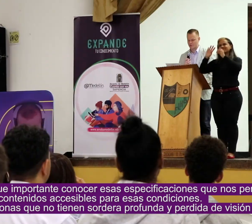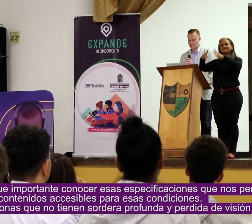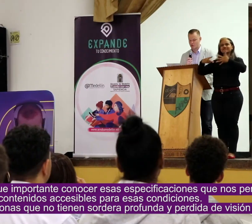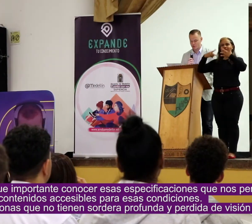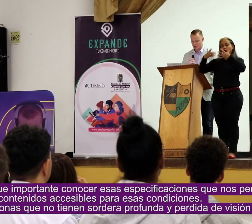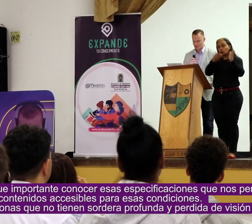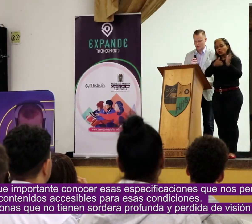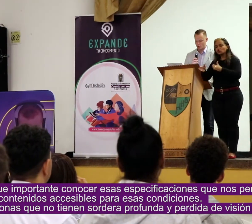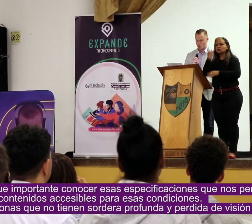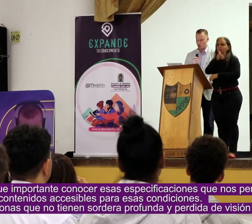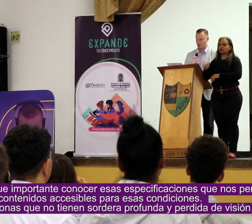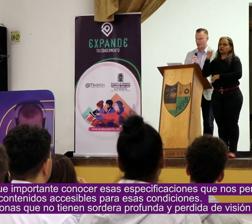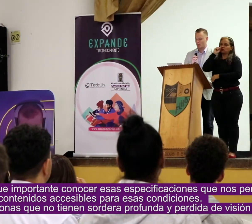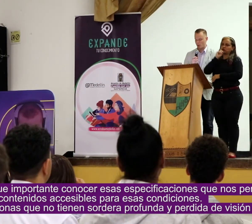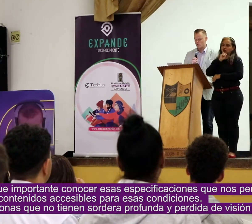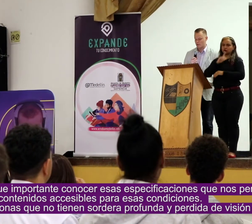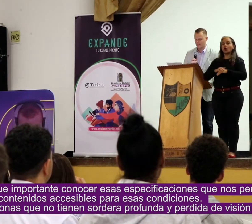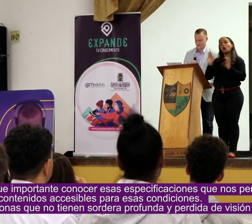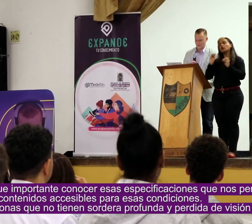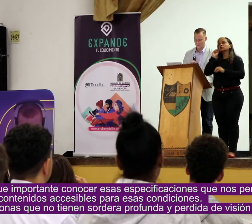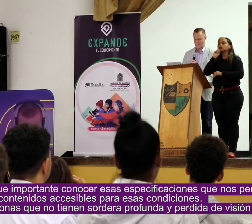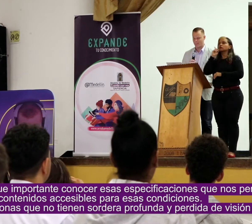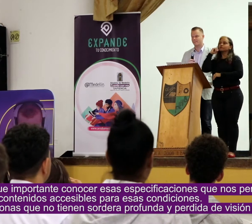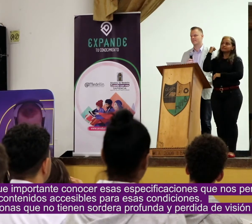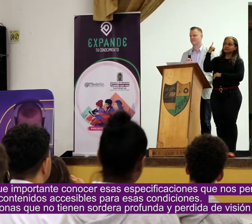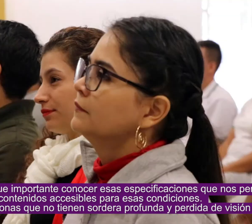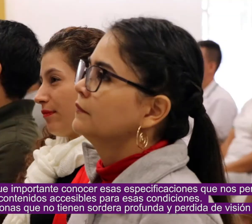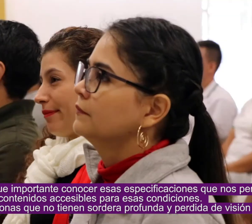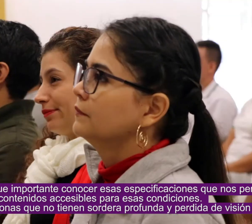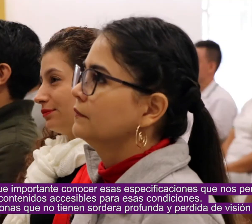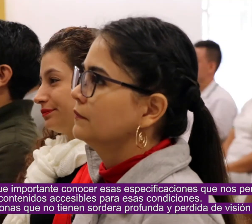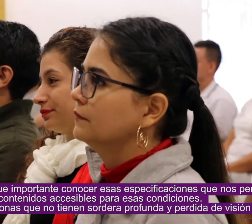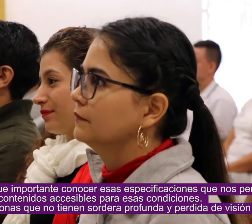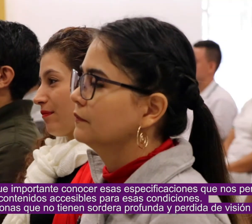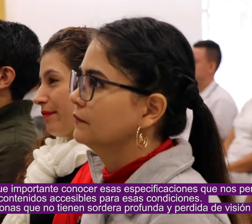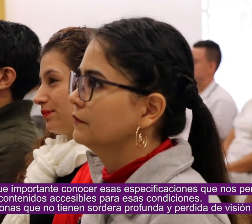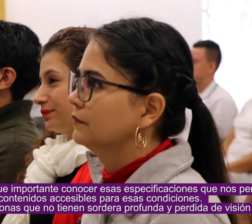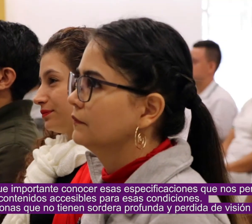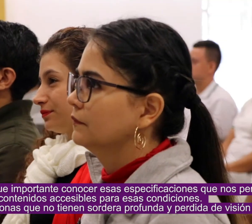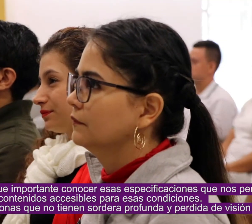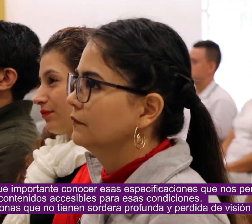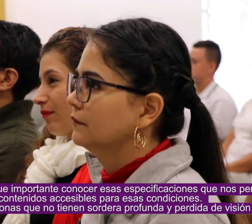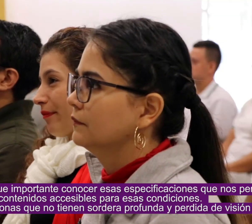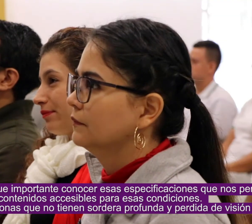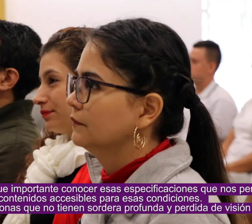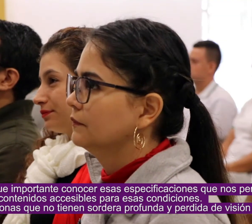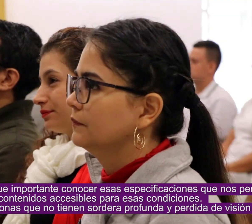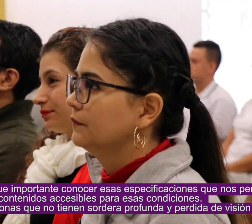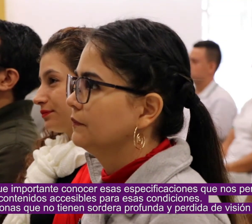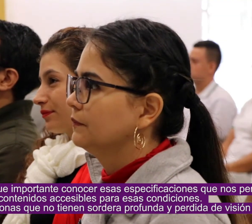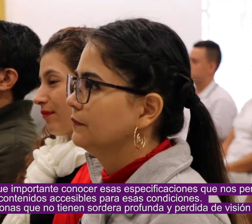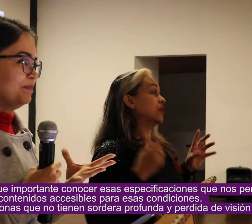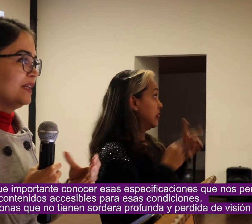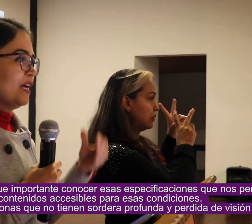accesibles, pero más que para estas discapacidades, también abarcan personas que no tengan una